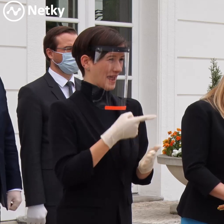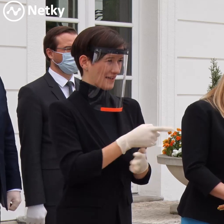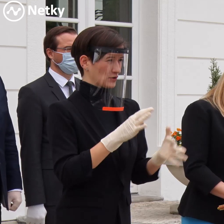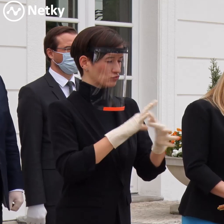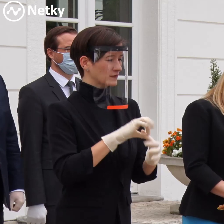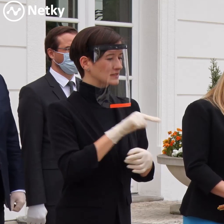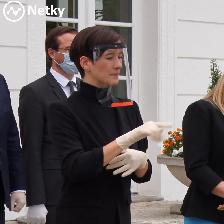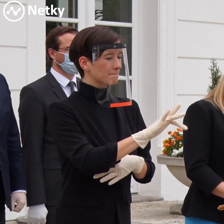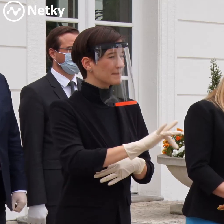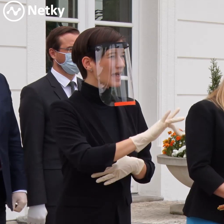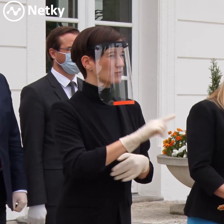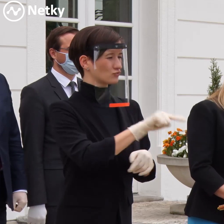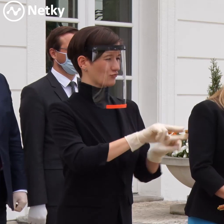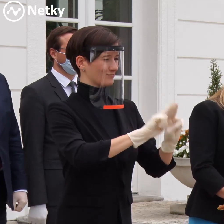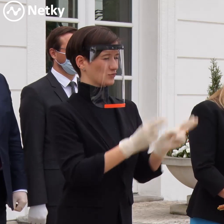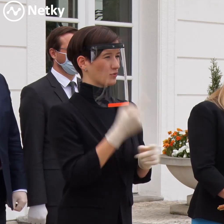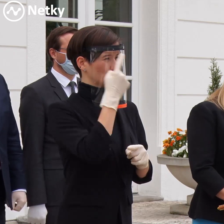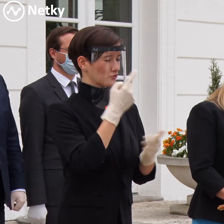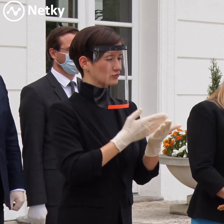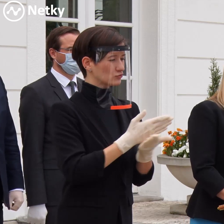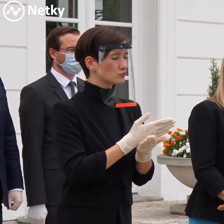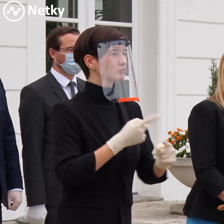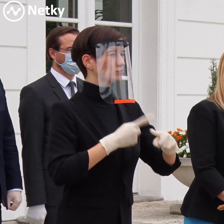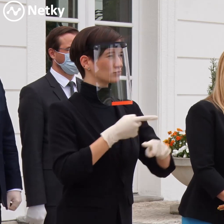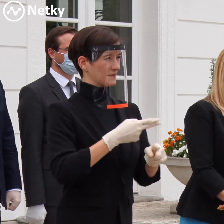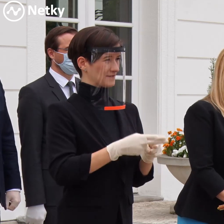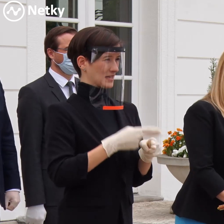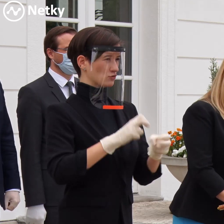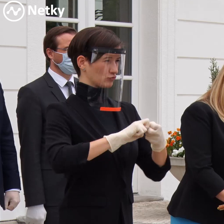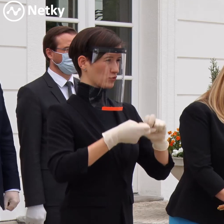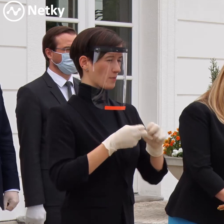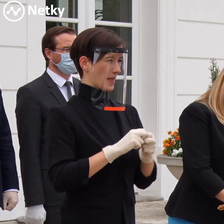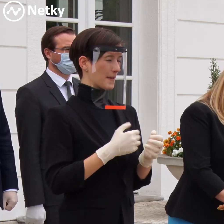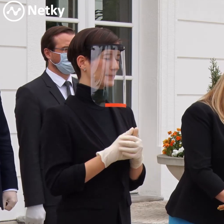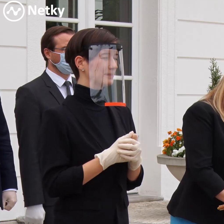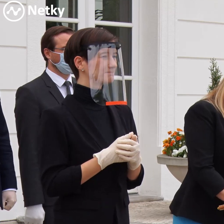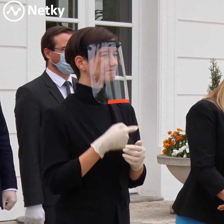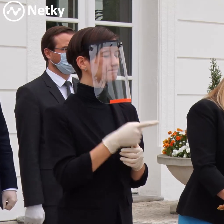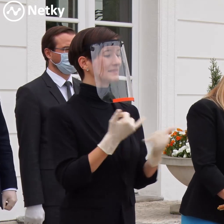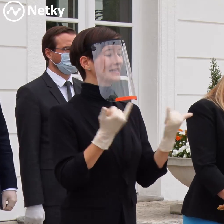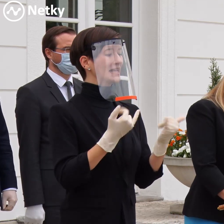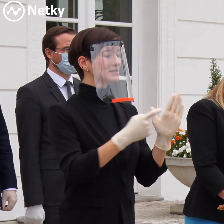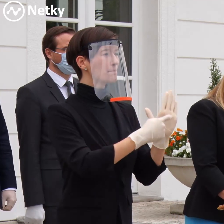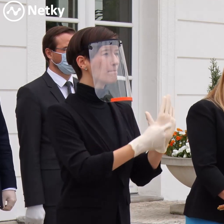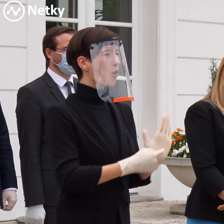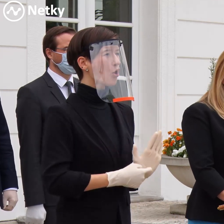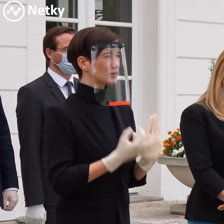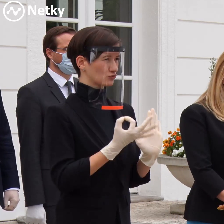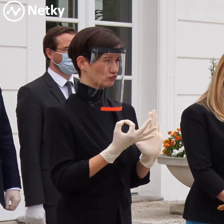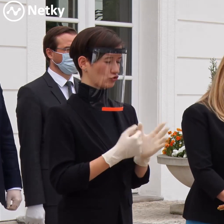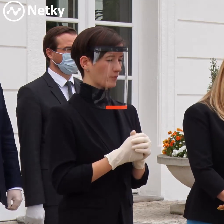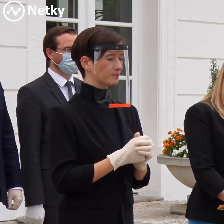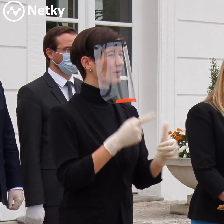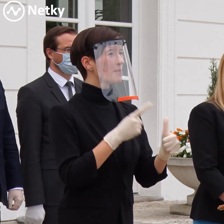praxe a zároveň ich požiadala o vyriešenie týchto problémov. Predmetom našej debaty boli následovné body. Poprvé išlo o